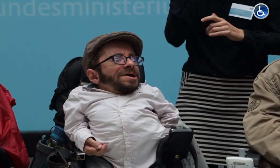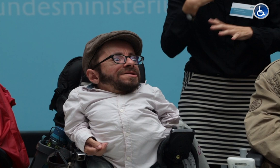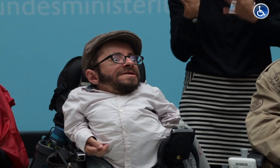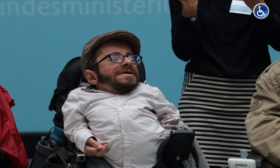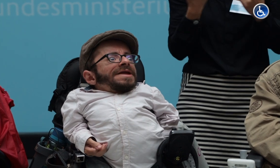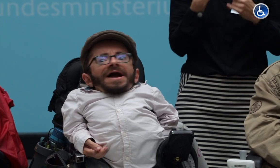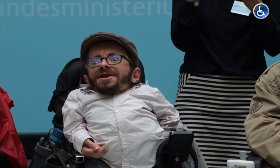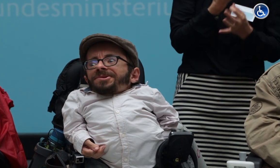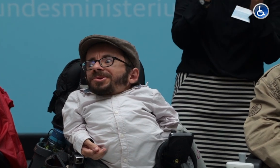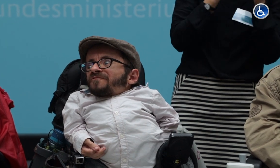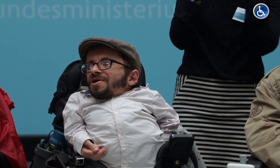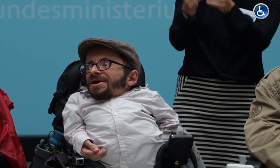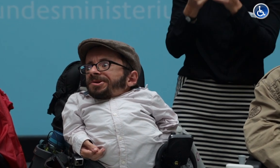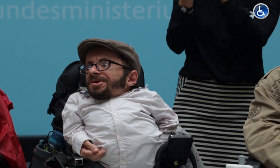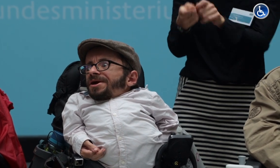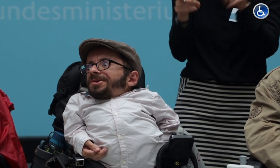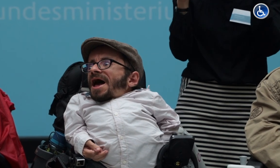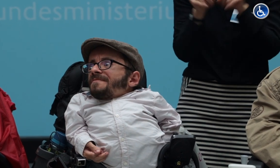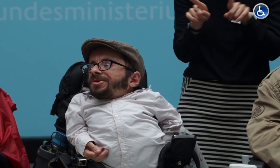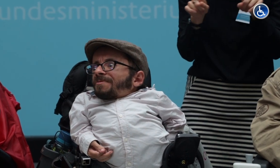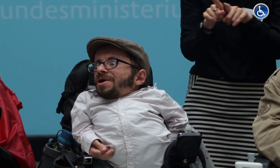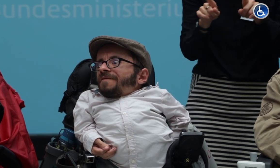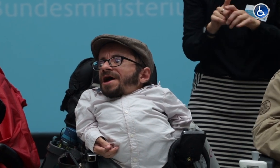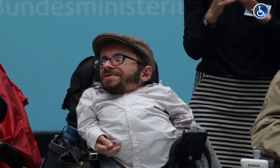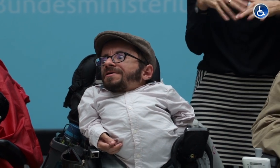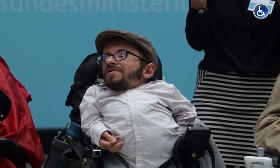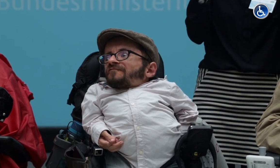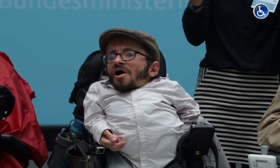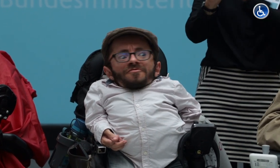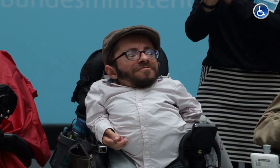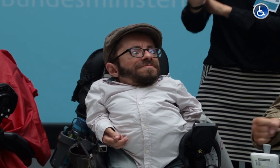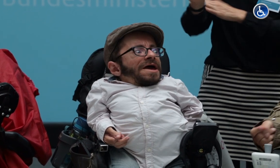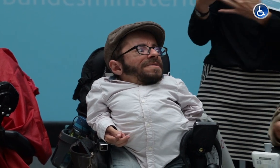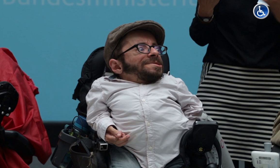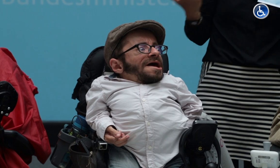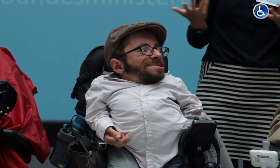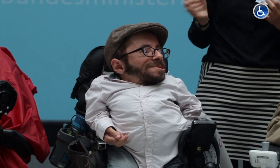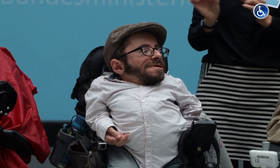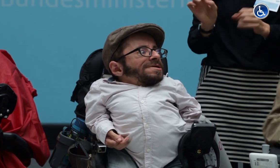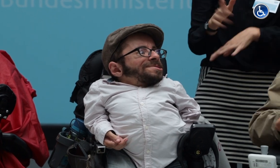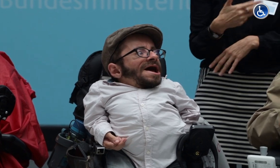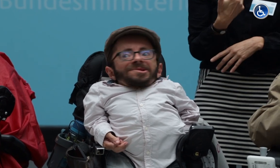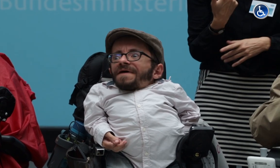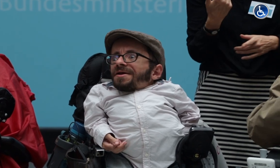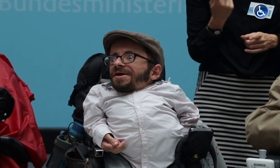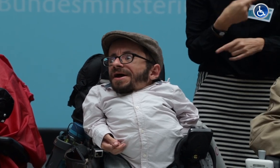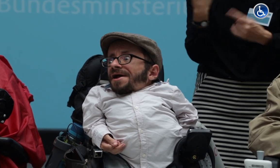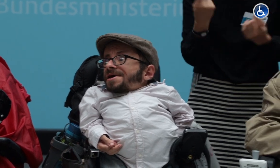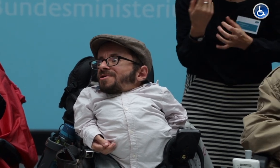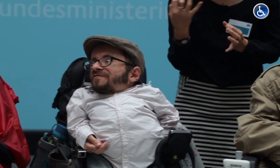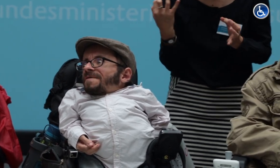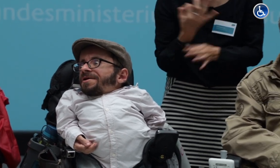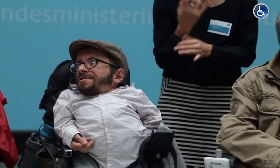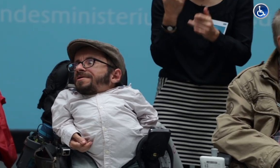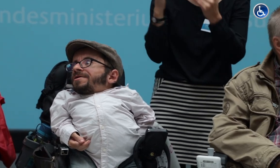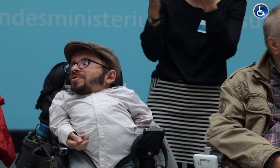Nachdem wir mal in Zukunft, dass alle Leute werden, diese als Einzelner Lehrer, die die Menschen haben, die ihre